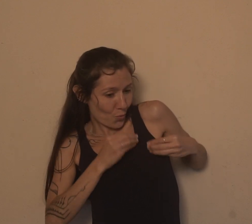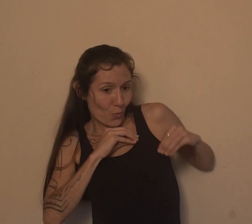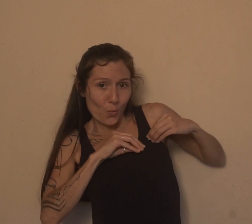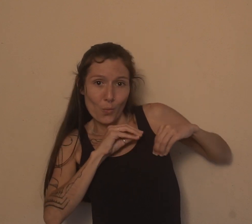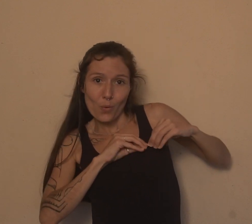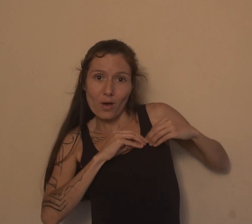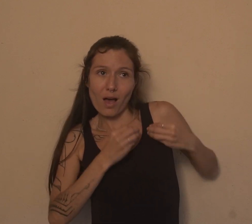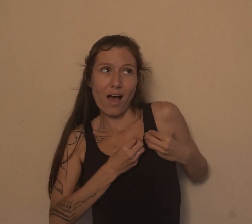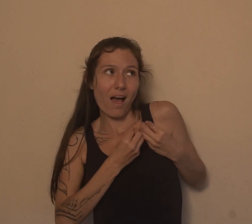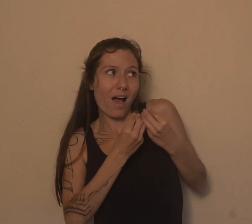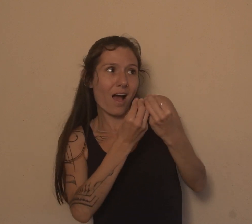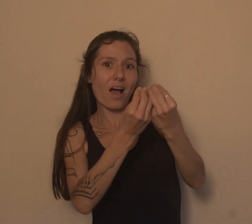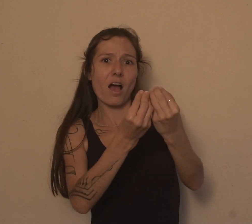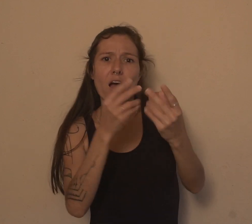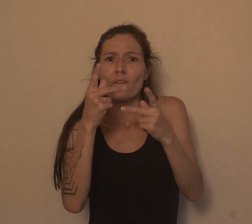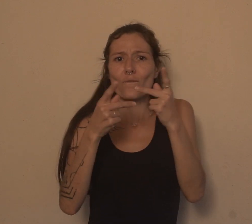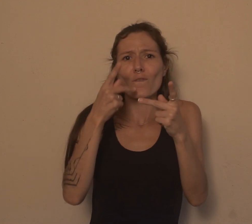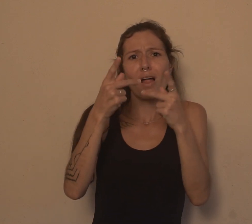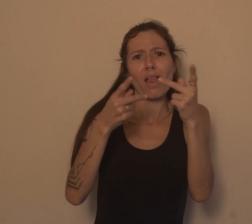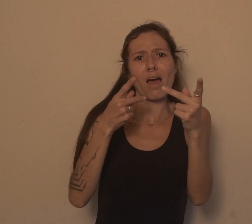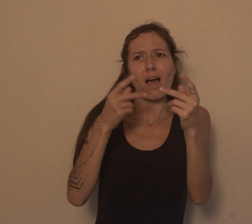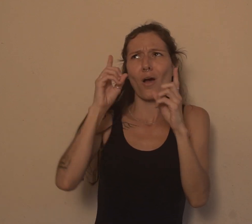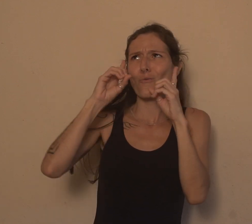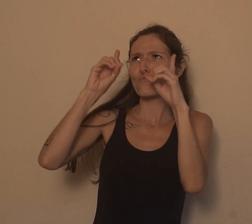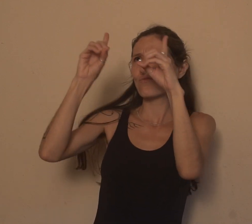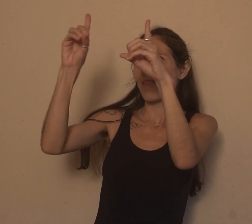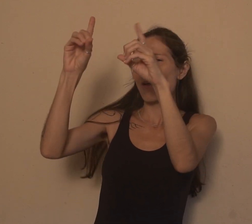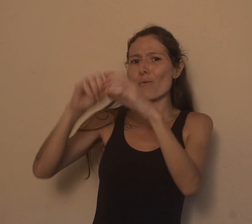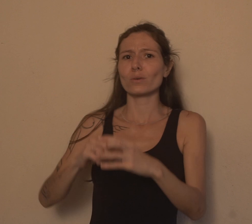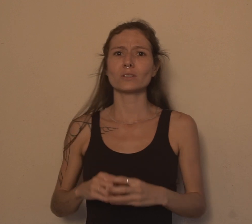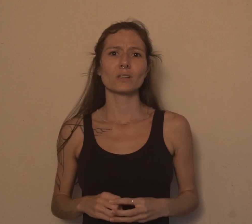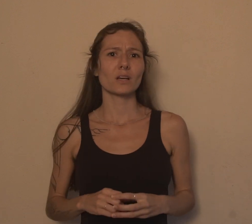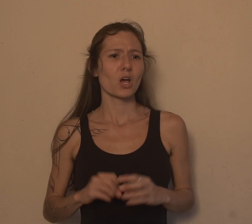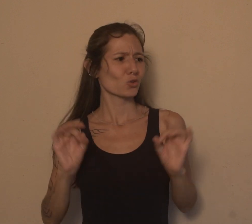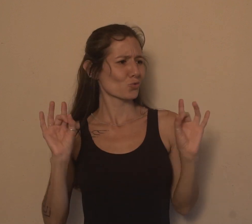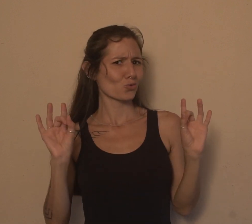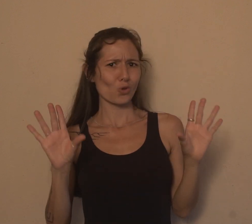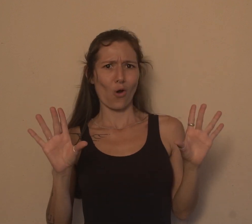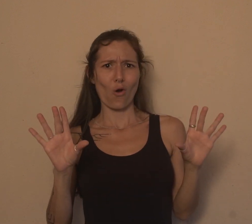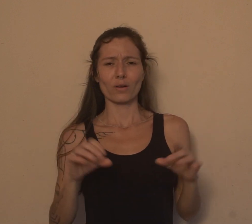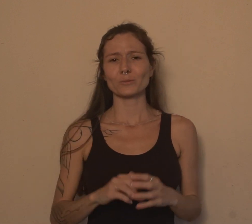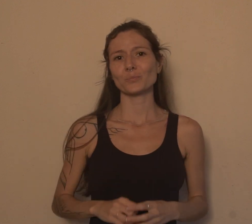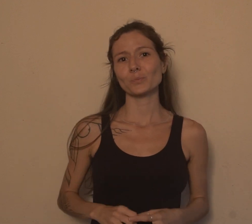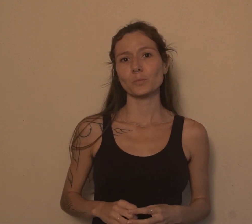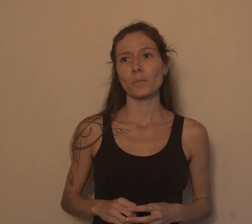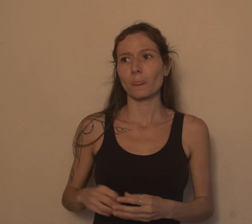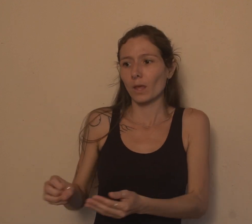aí ninguém precisa saber o que você tá carregando. Entendeu? Só Deus e Ele que sabe o que você tá carregando. Quando é